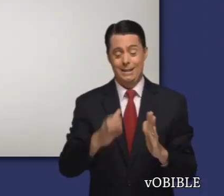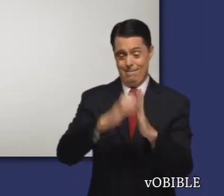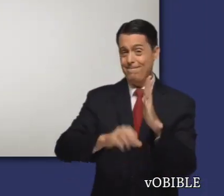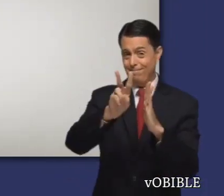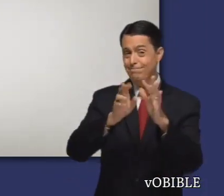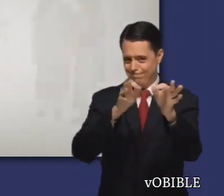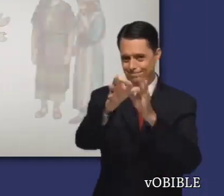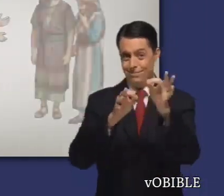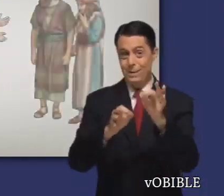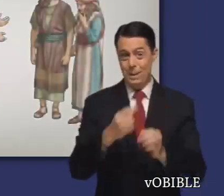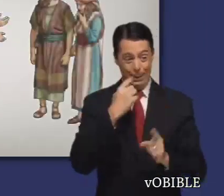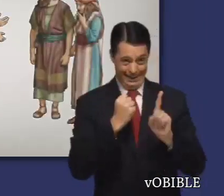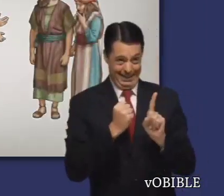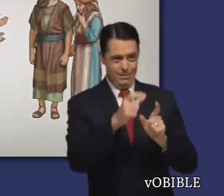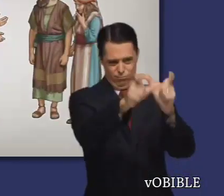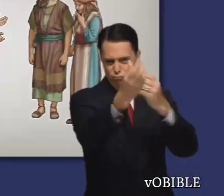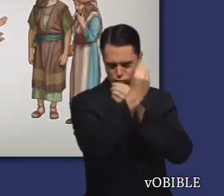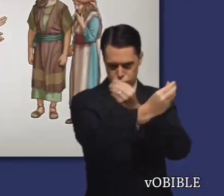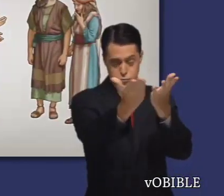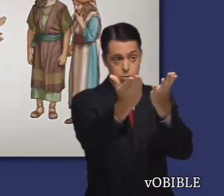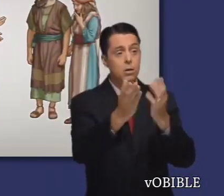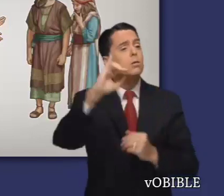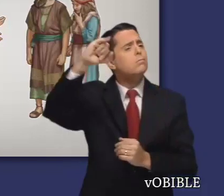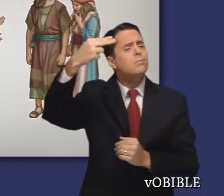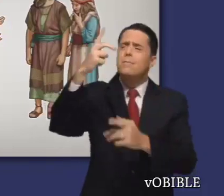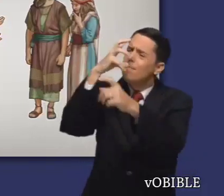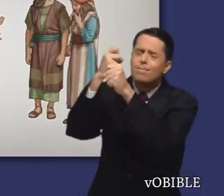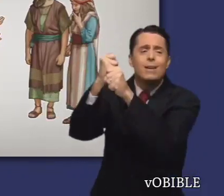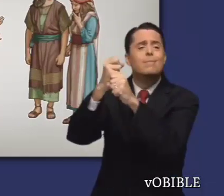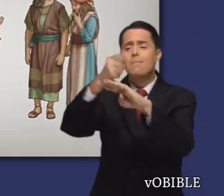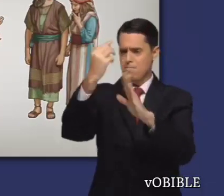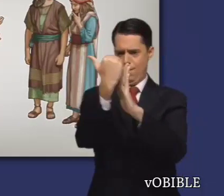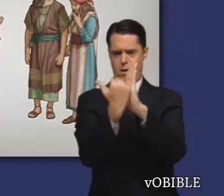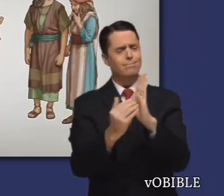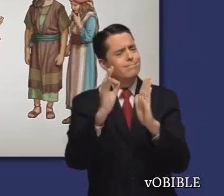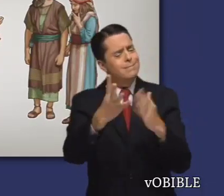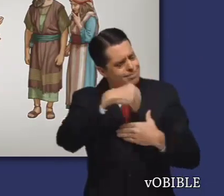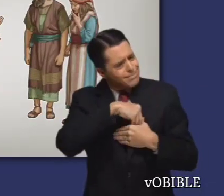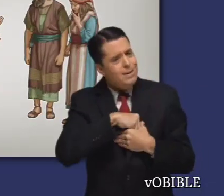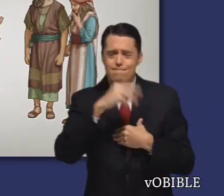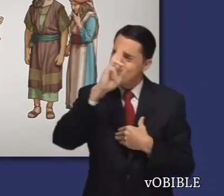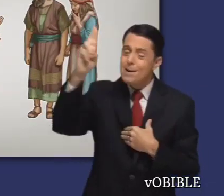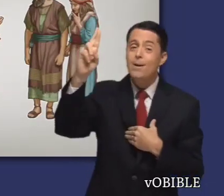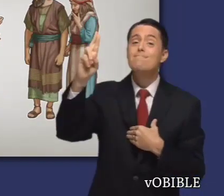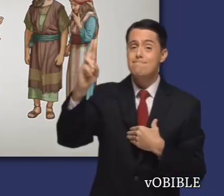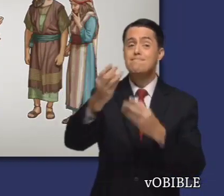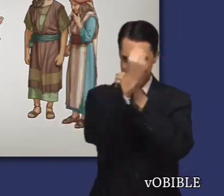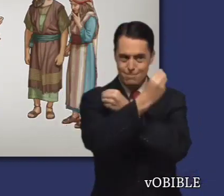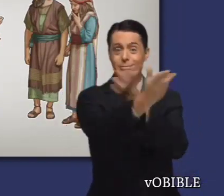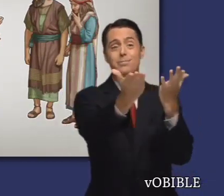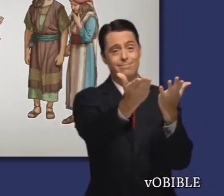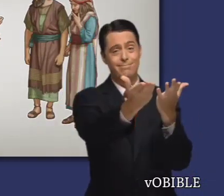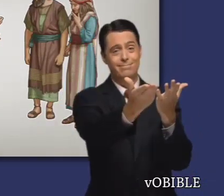En el capítulo 2, se les insta a buscar a Jehová. Deberían confiar en él y vivir en armonía con